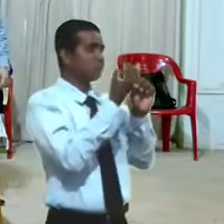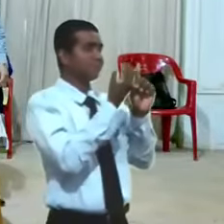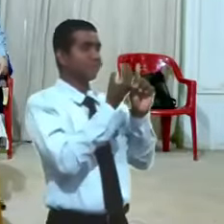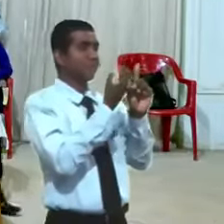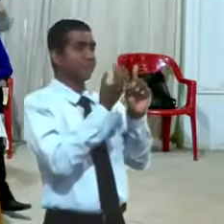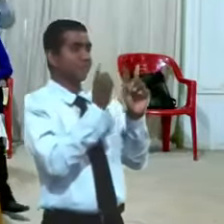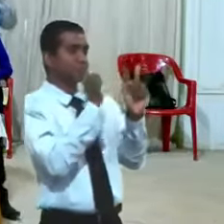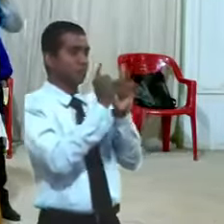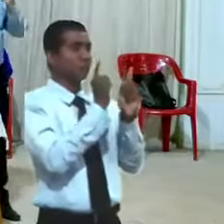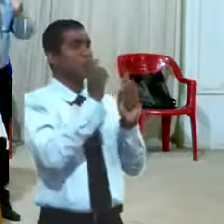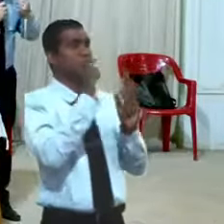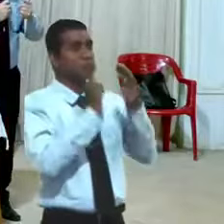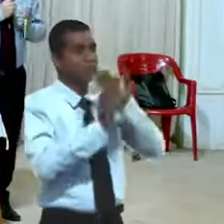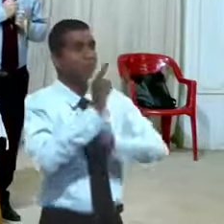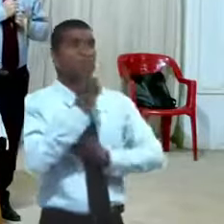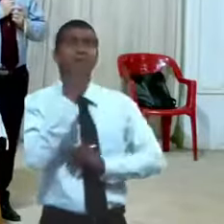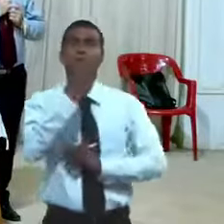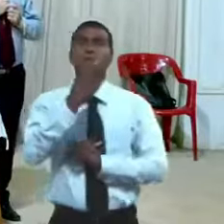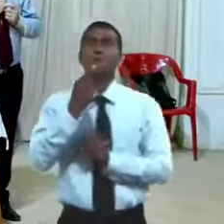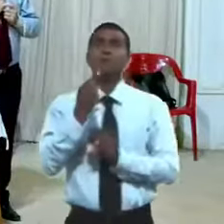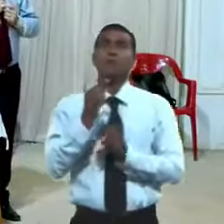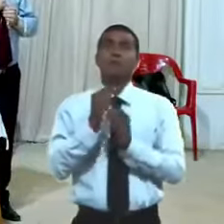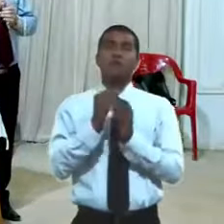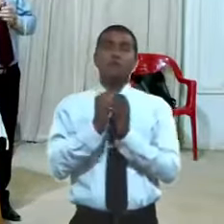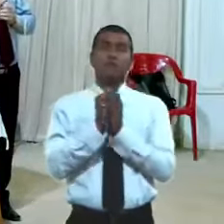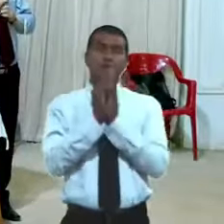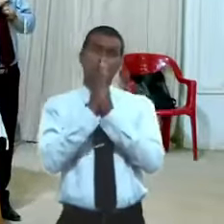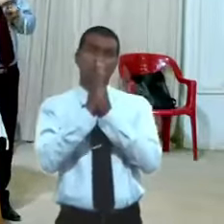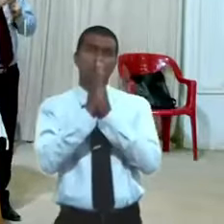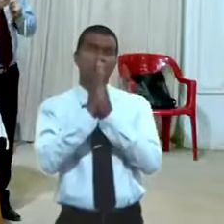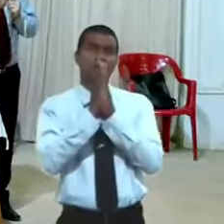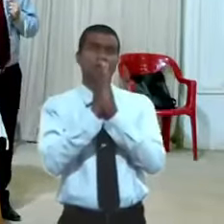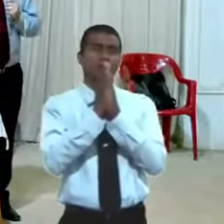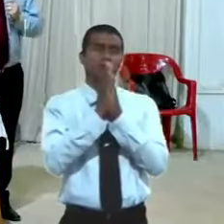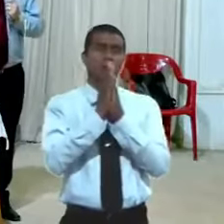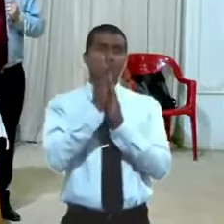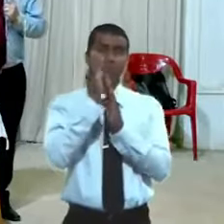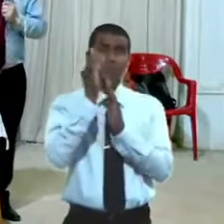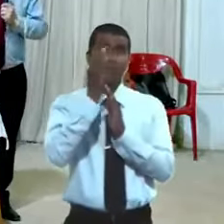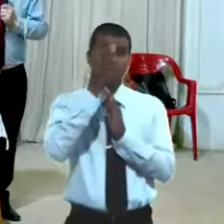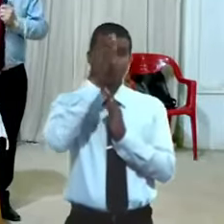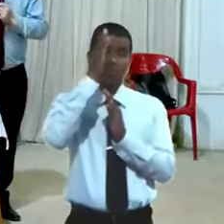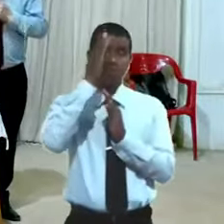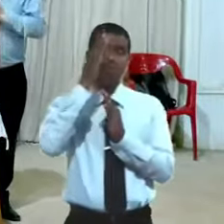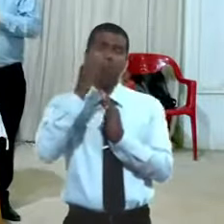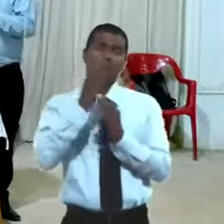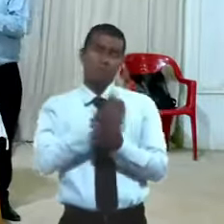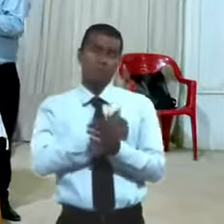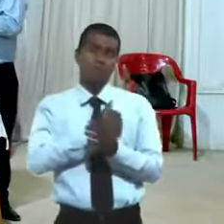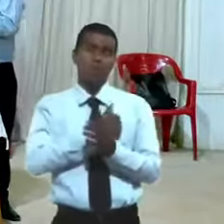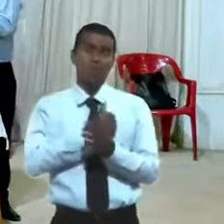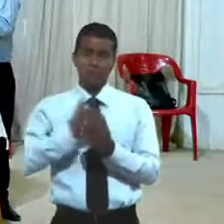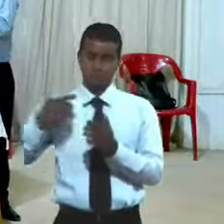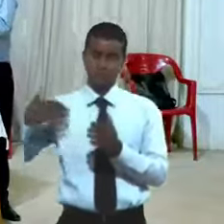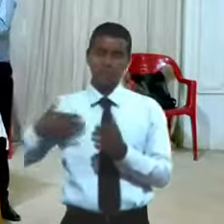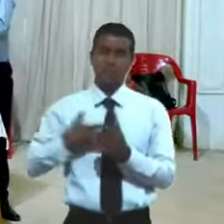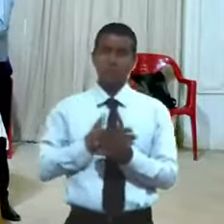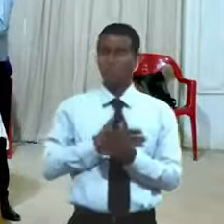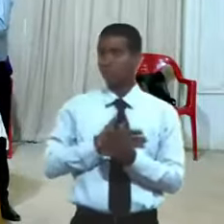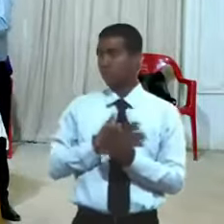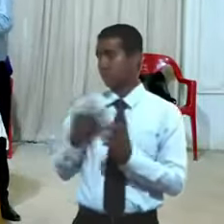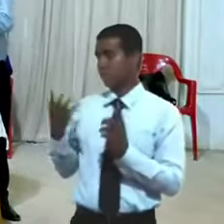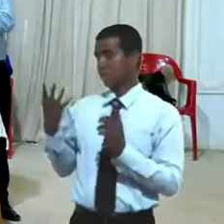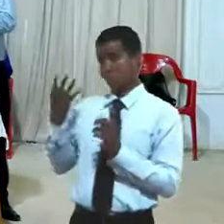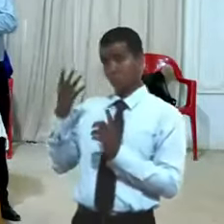yo te ruego que mires con misericordia a este siervo y a estos 50 siervos